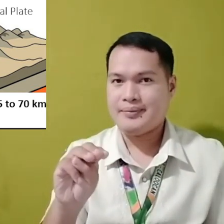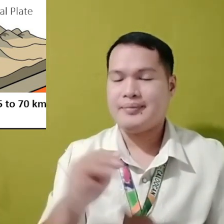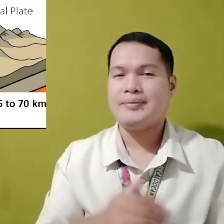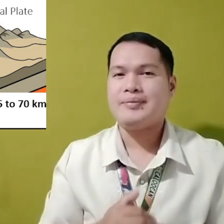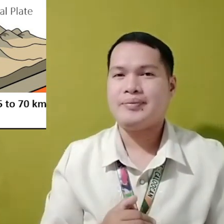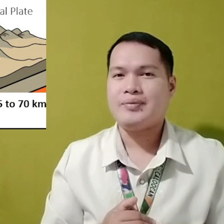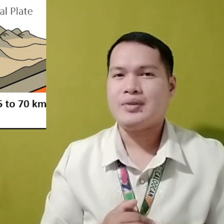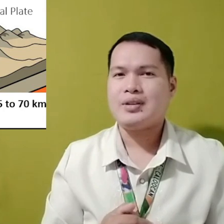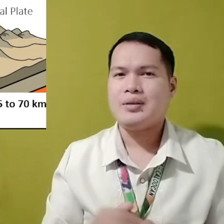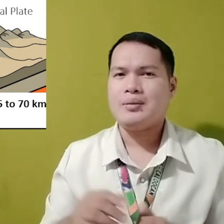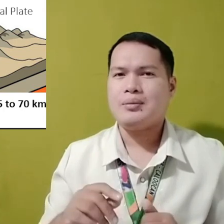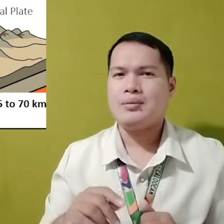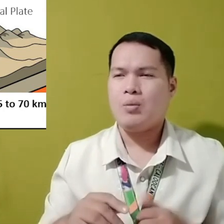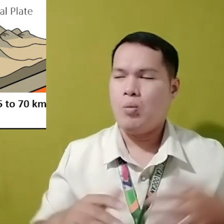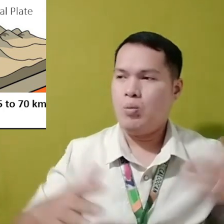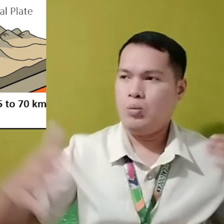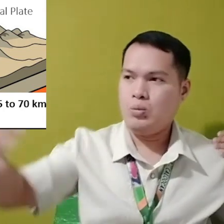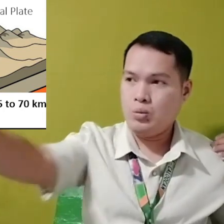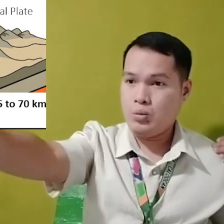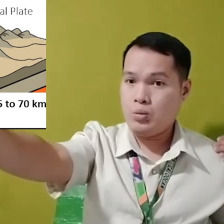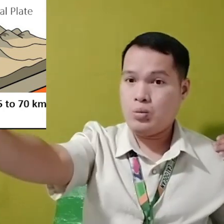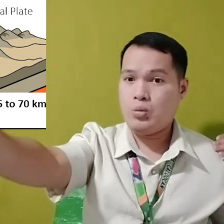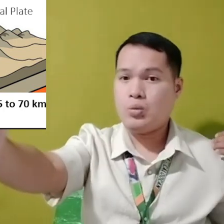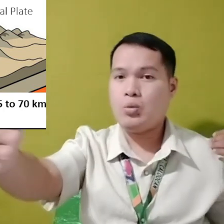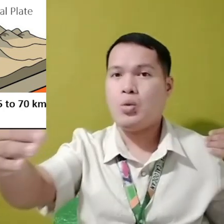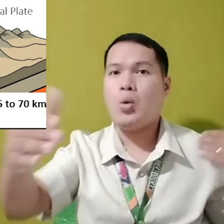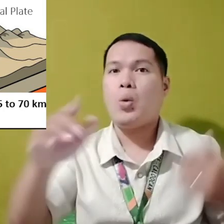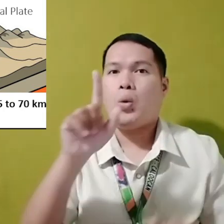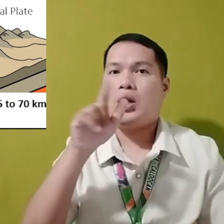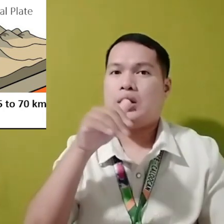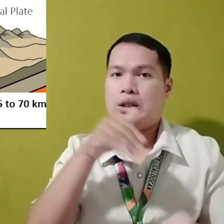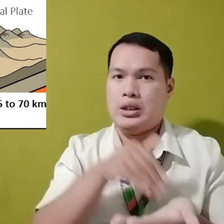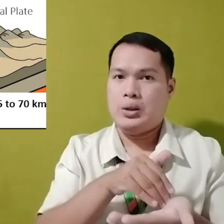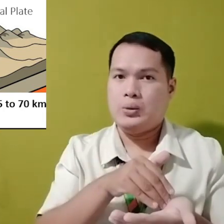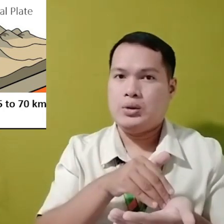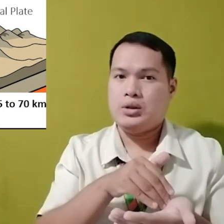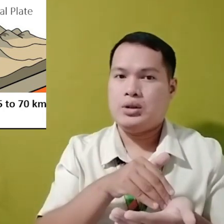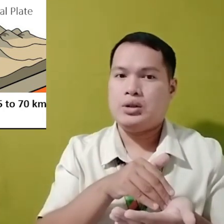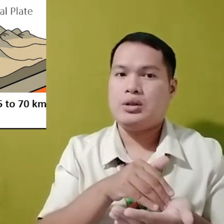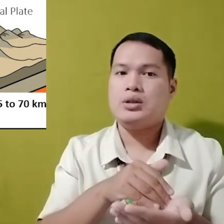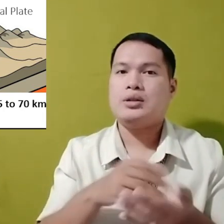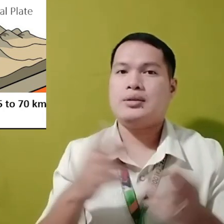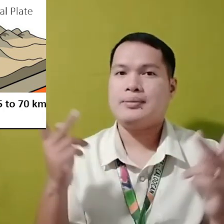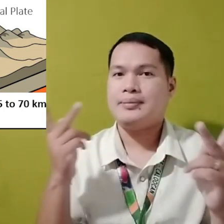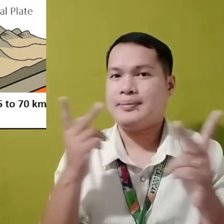Ang isang libong metro Ay may katumbas na 1 kilometer